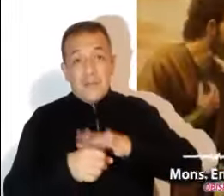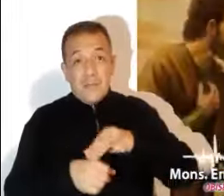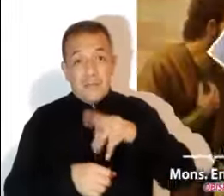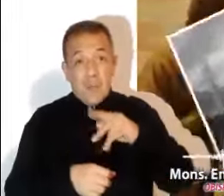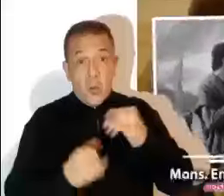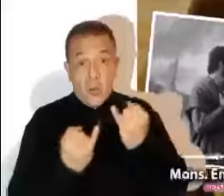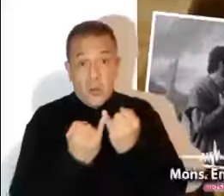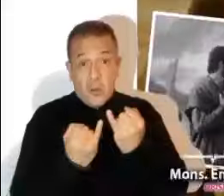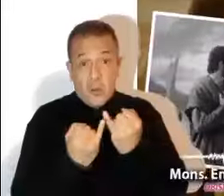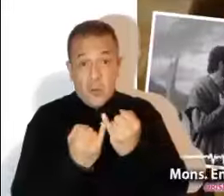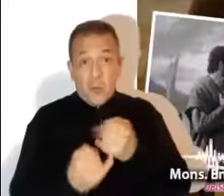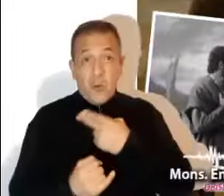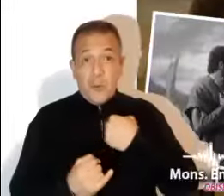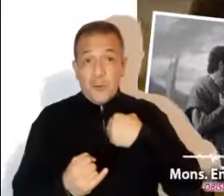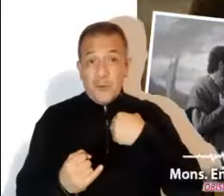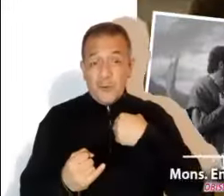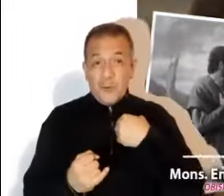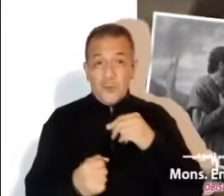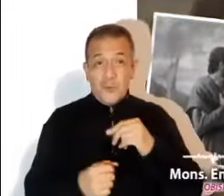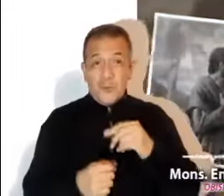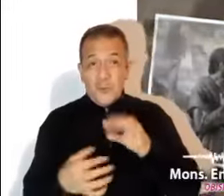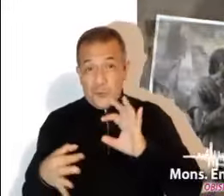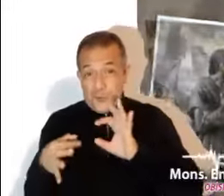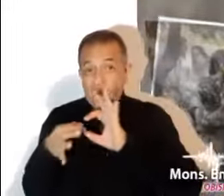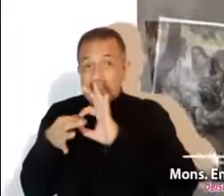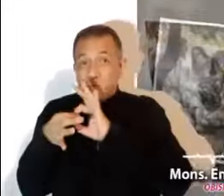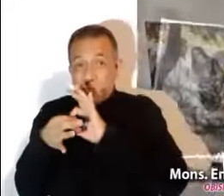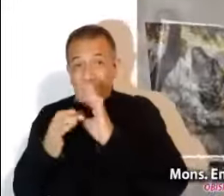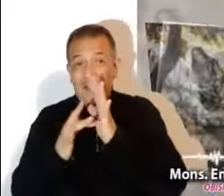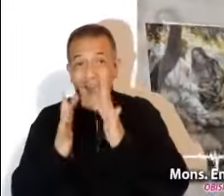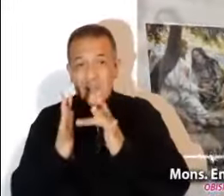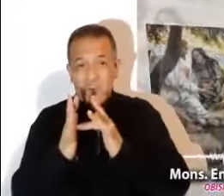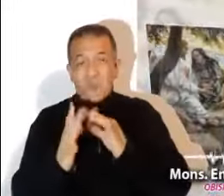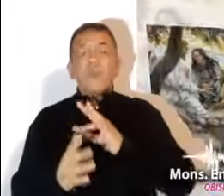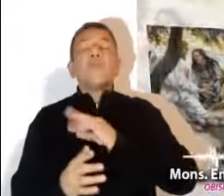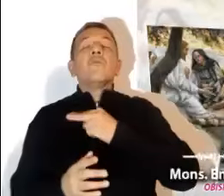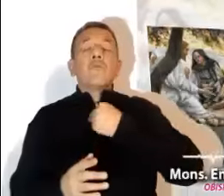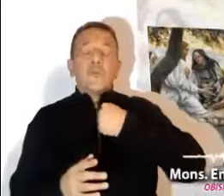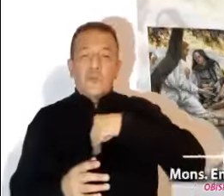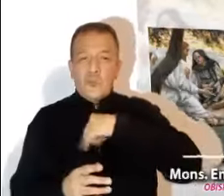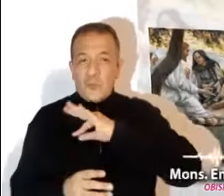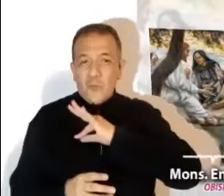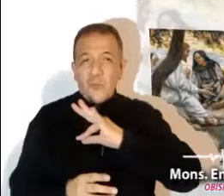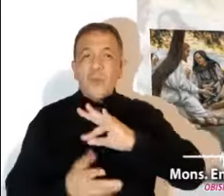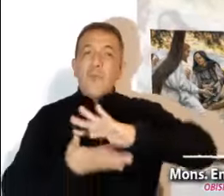miramos, con la esperanza puesta en Jesús, podremos transformar nuestro mundo.